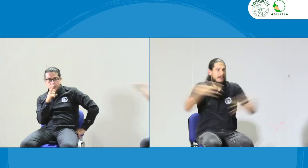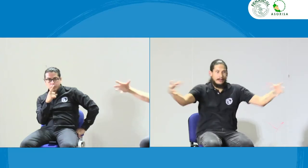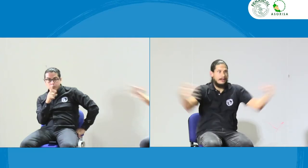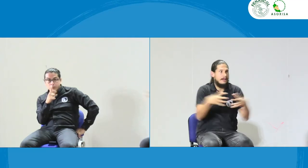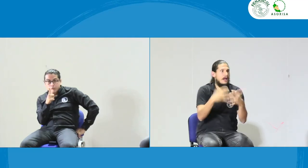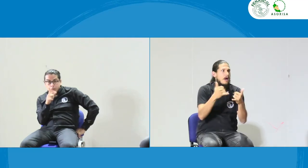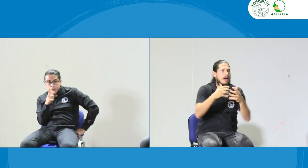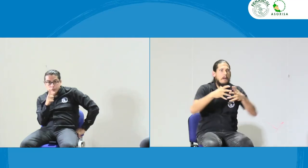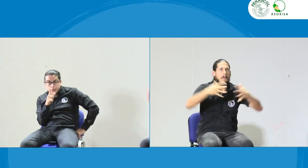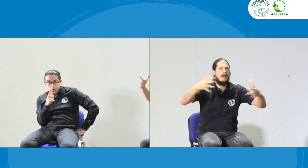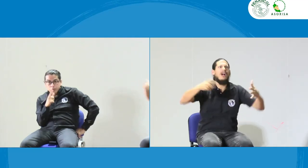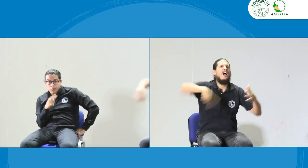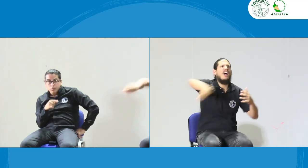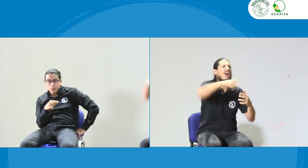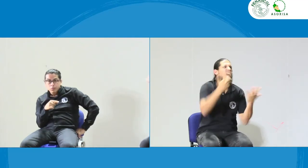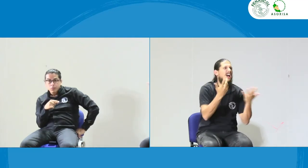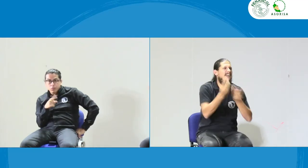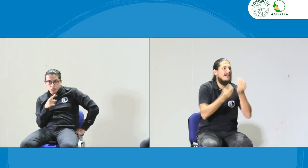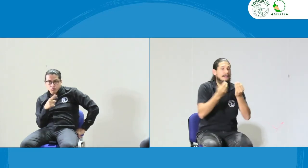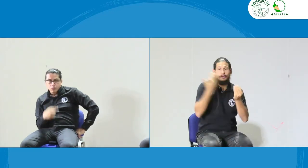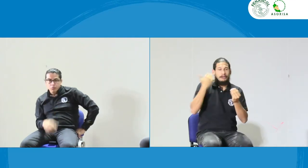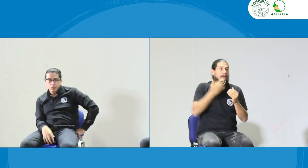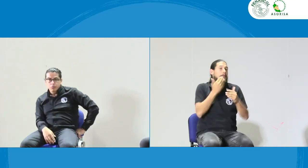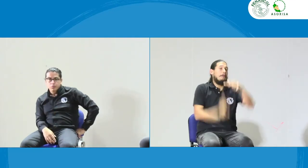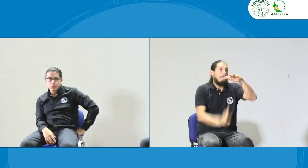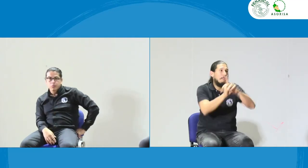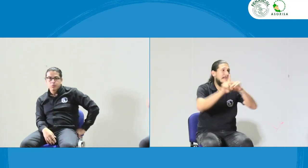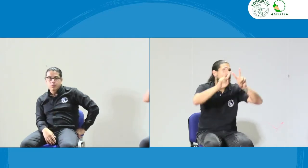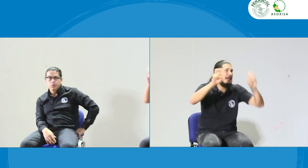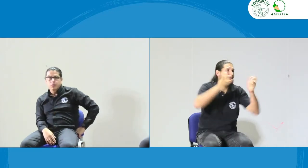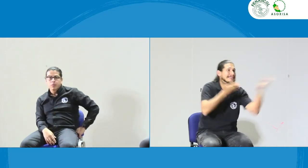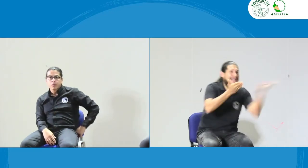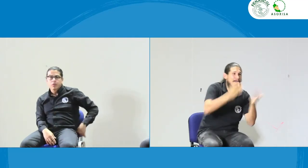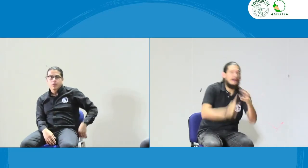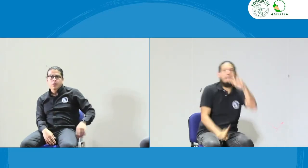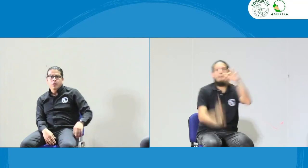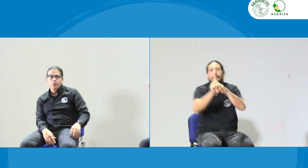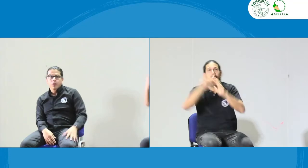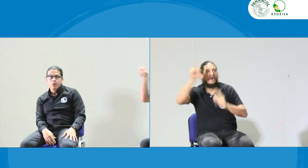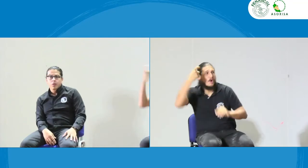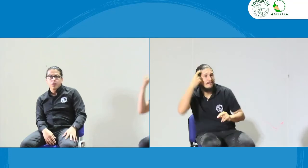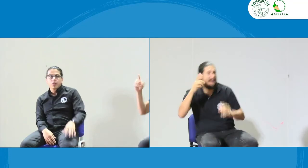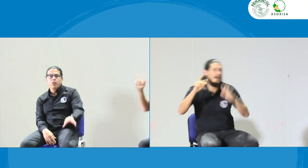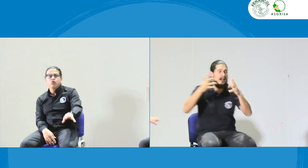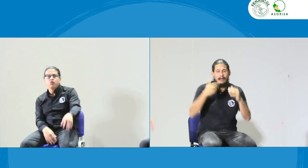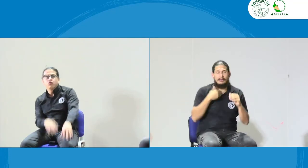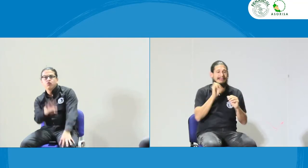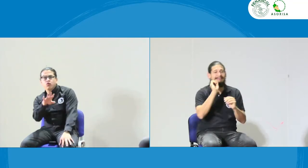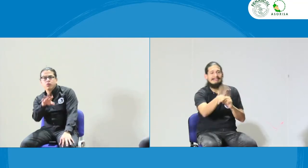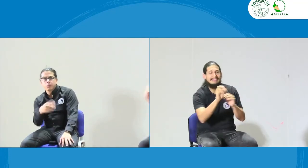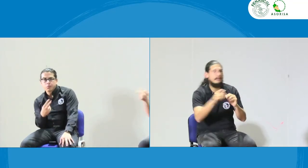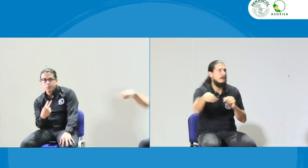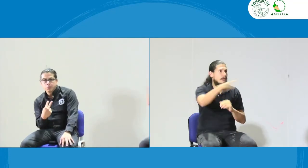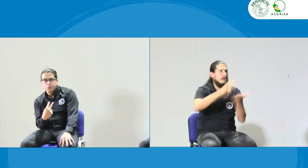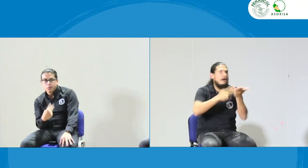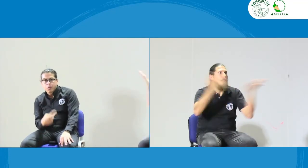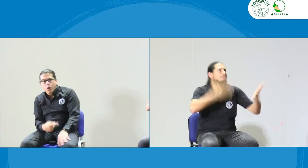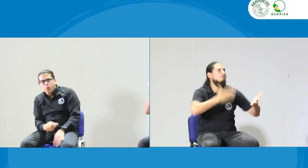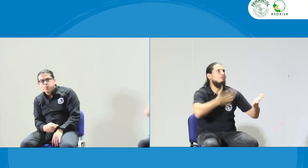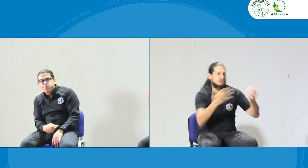crecer hace poco se creó un comité pero ¿qué sucede allí? entonces cuando surgen esos inconvenientes con el servicio